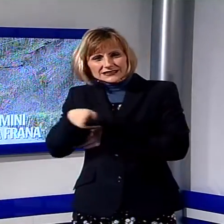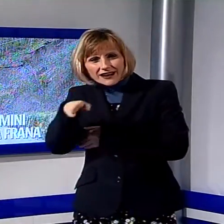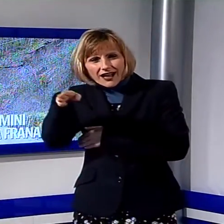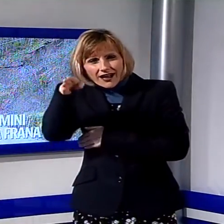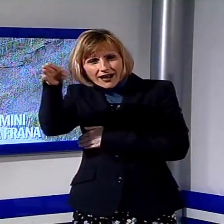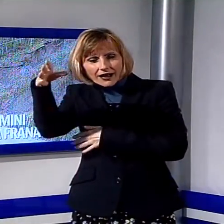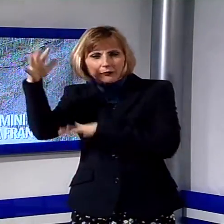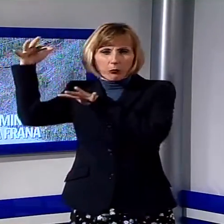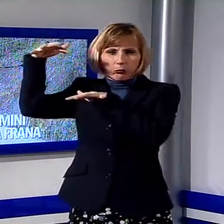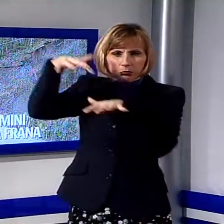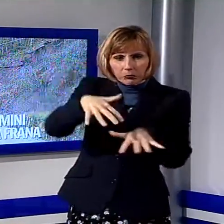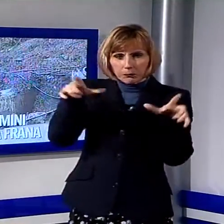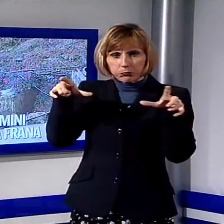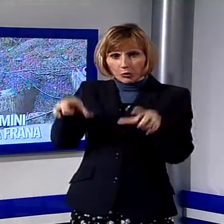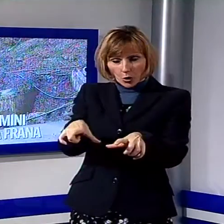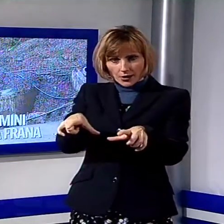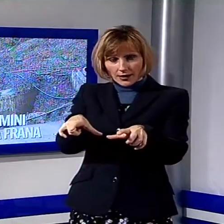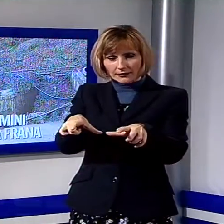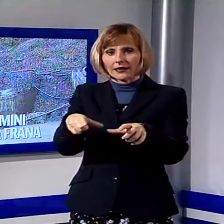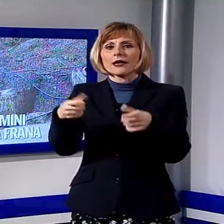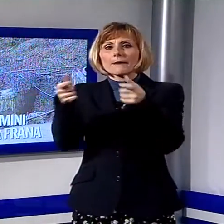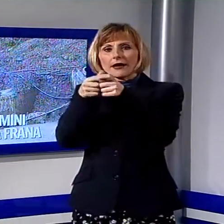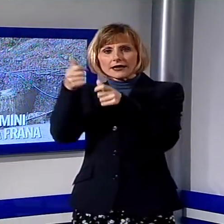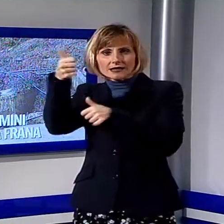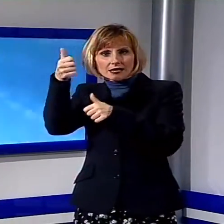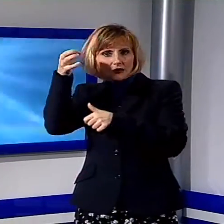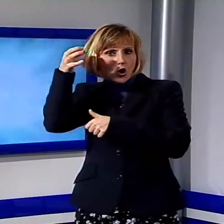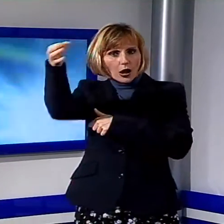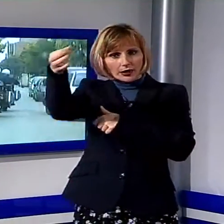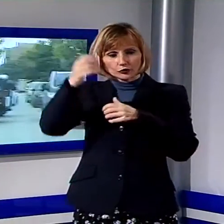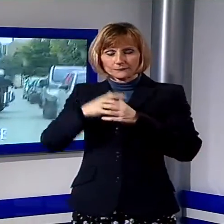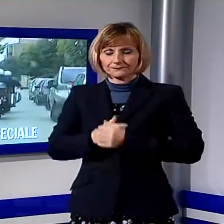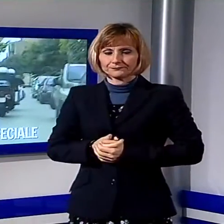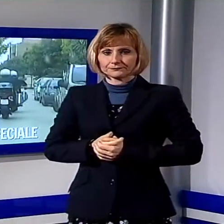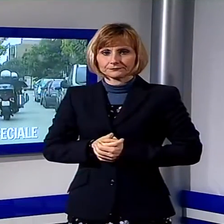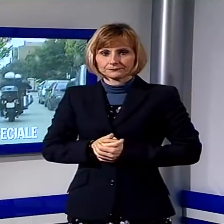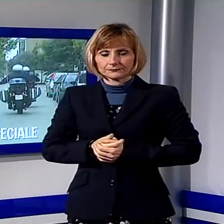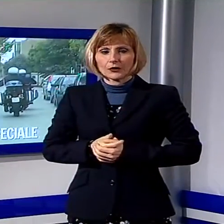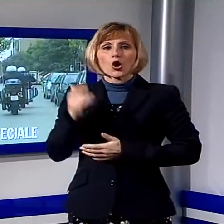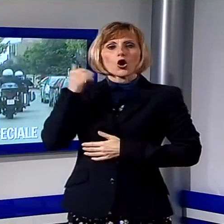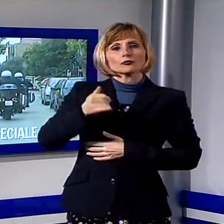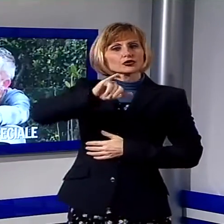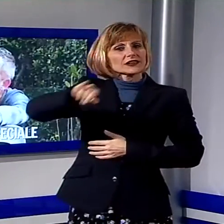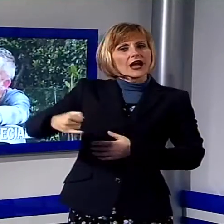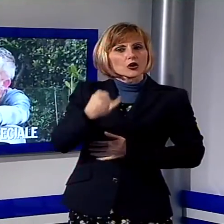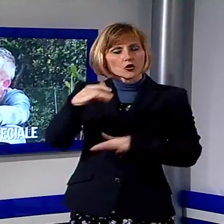piccolo paese nel comune di fabbriche di Vergevoli. Diereggio, omicidio, Iacconi, sorveglianza